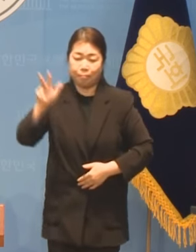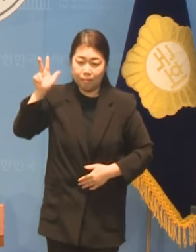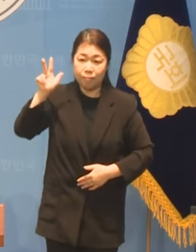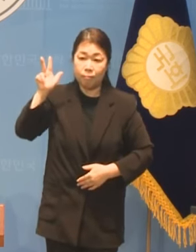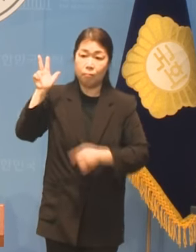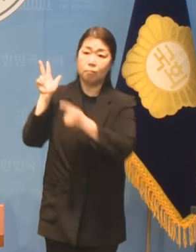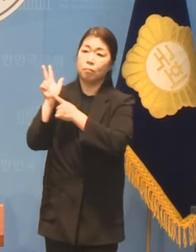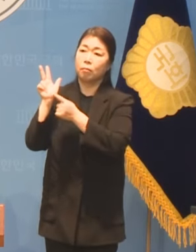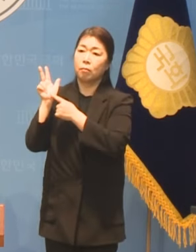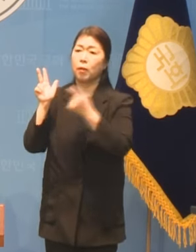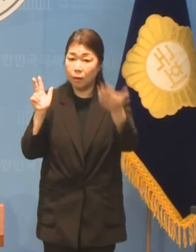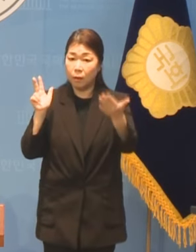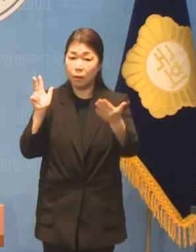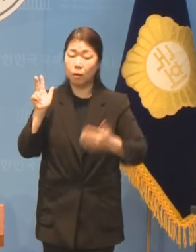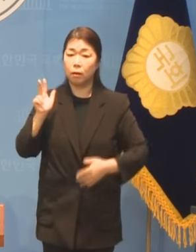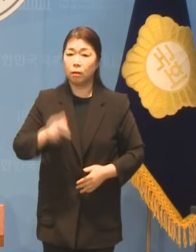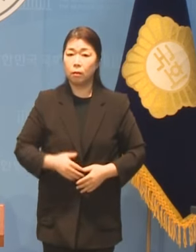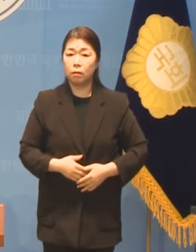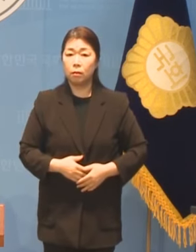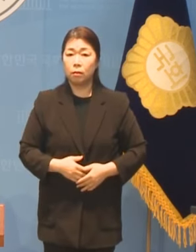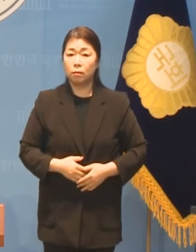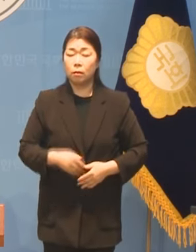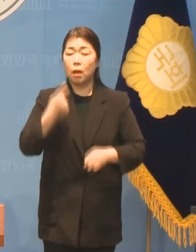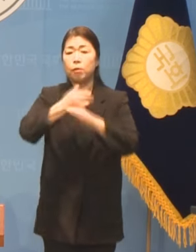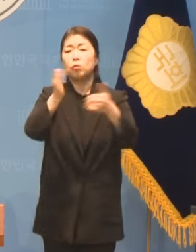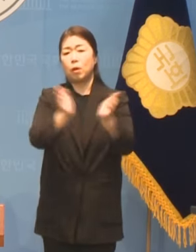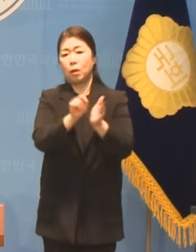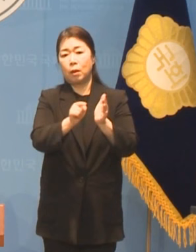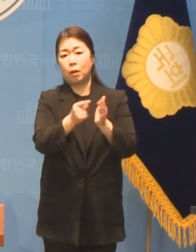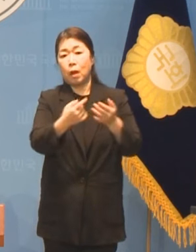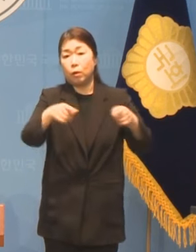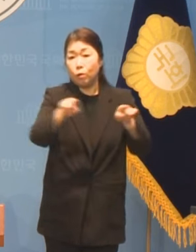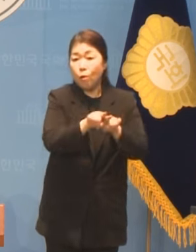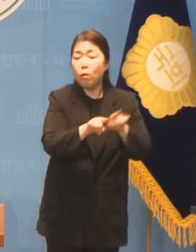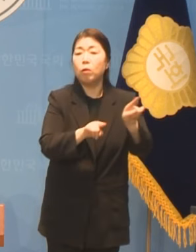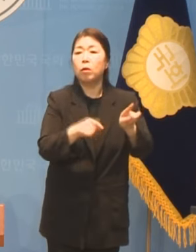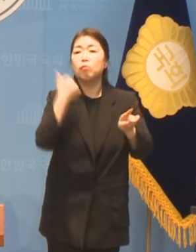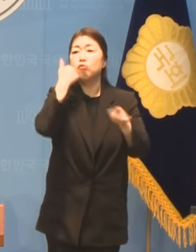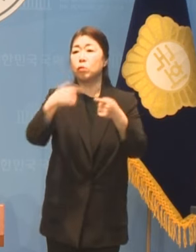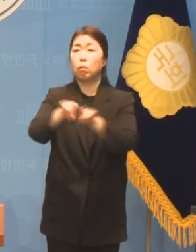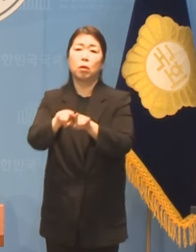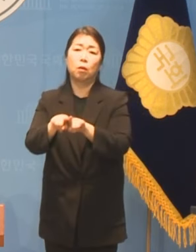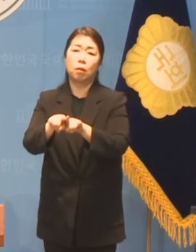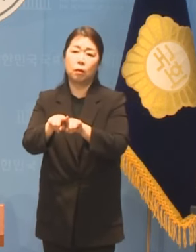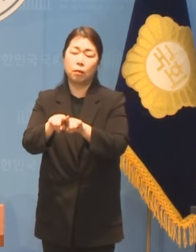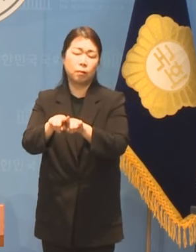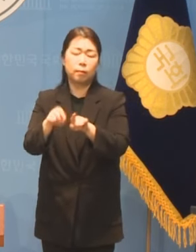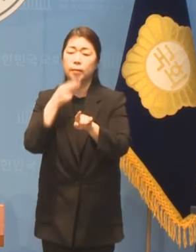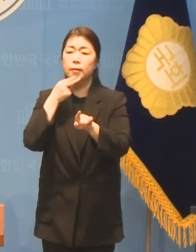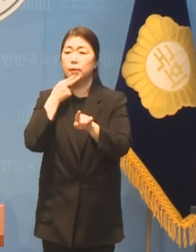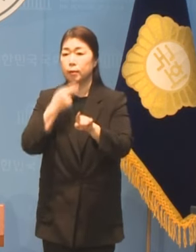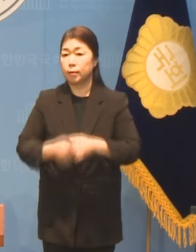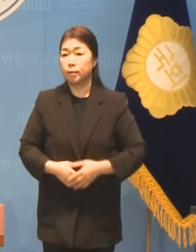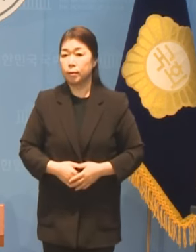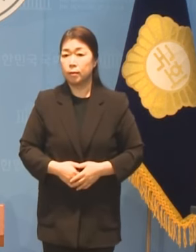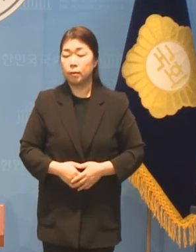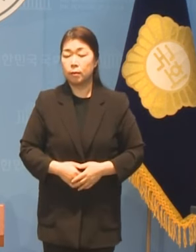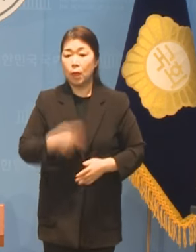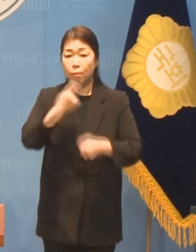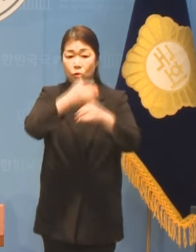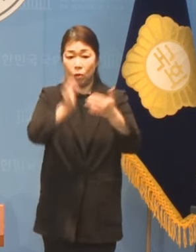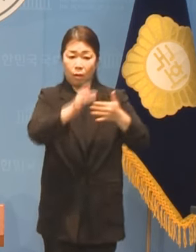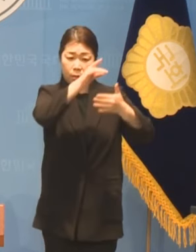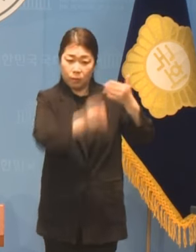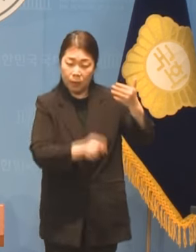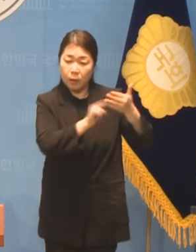선언은 위선일 뿐입니다 더불어민주당의 더불어는 어디 있습니까 강령도 민주주의도 실종된 껍데기만